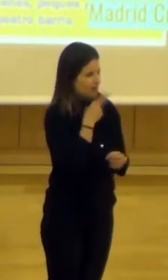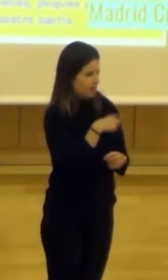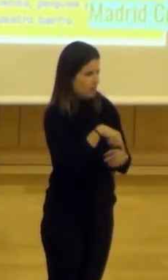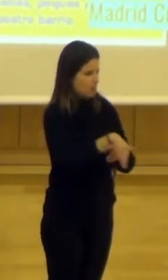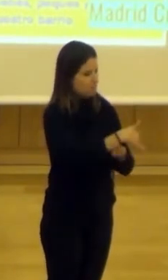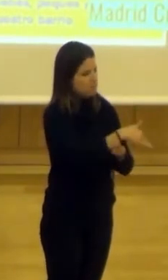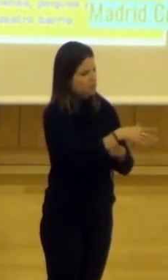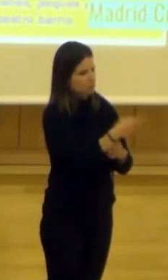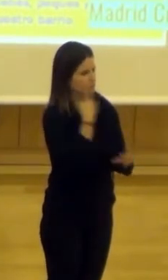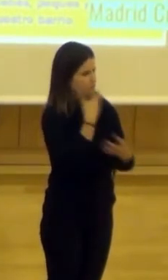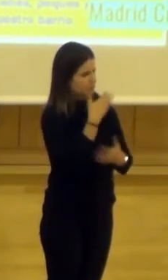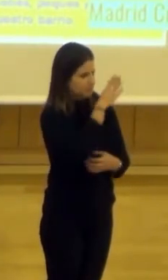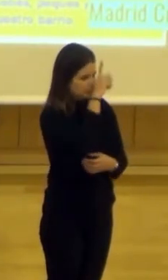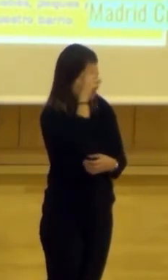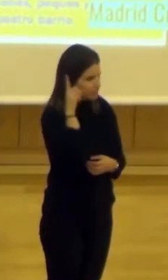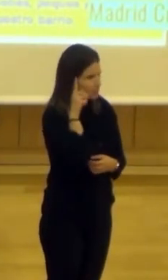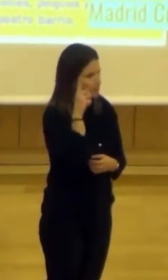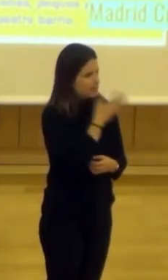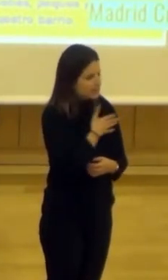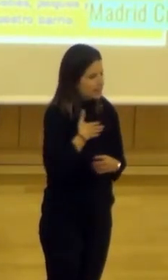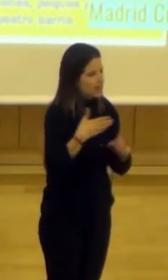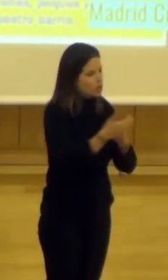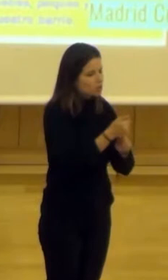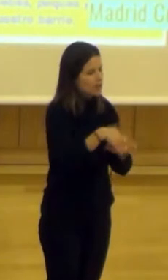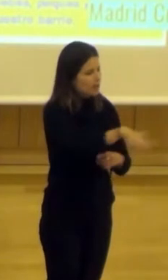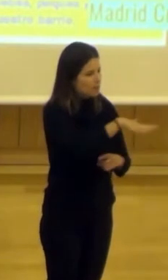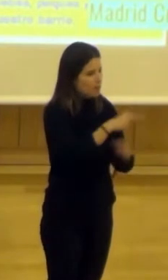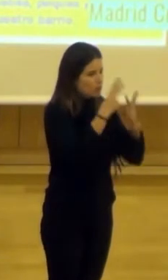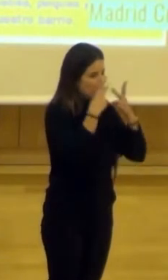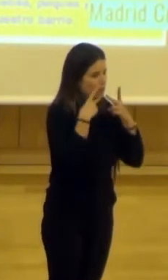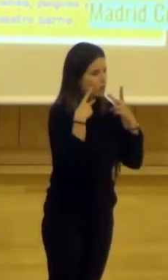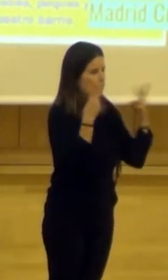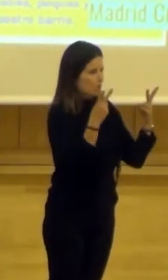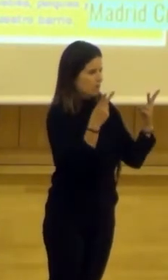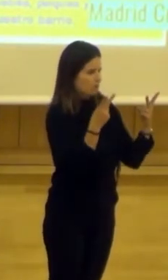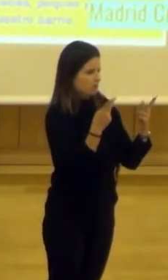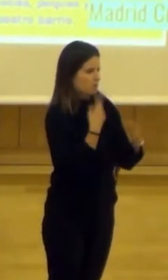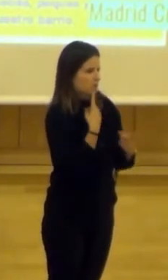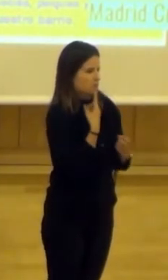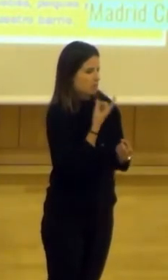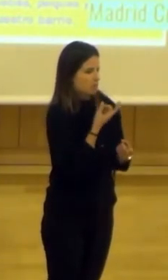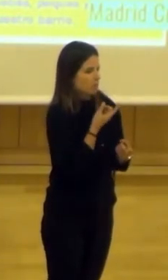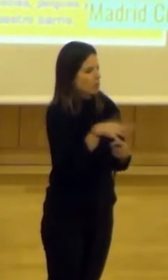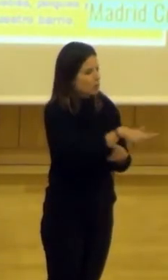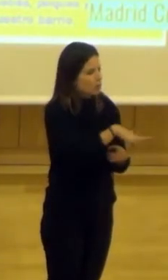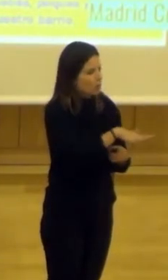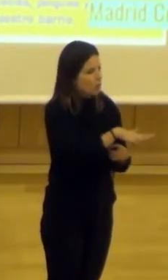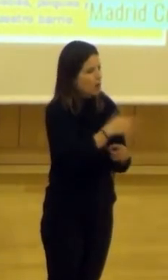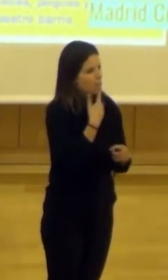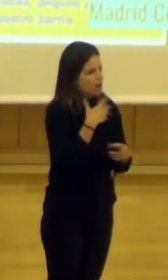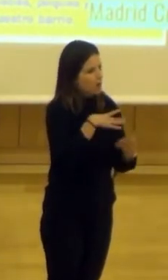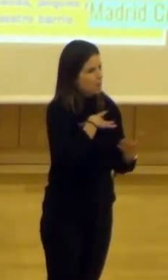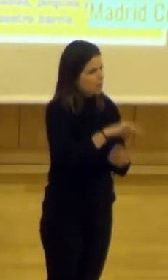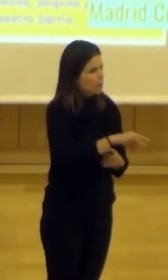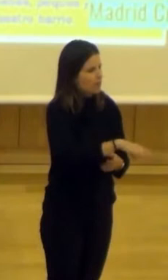de Madrid, trataba de encontrar un espacio público, digamos, un depósito donde pudieran recuperar